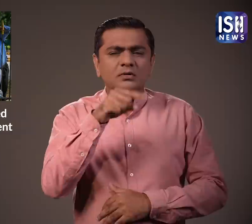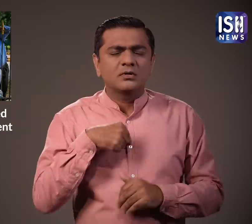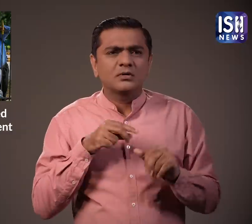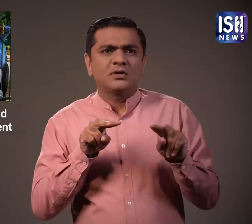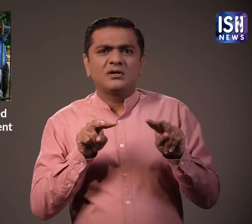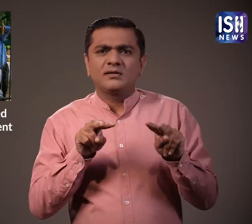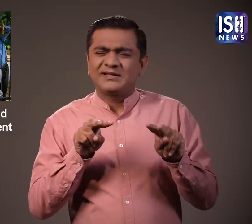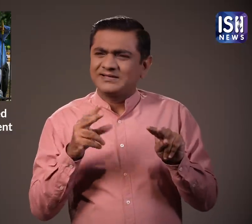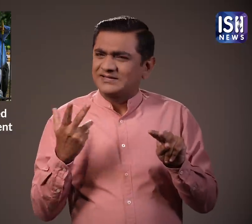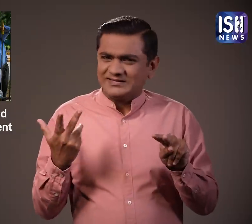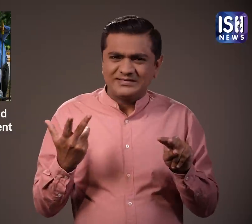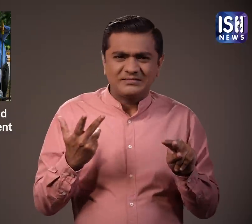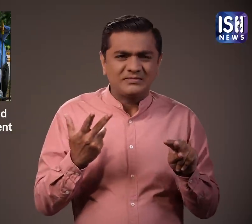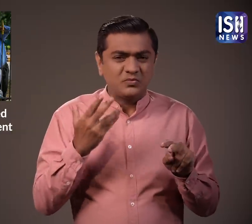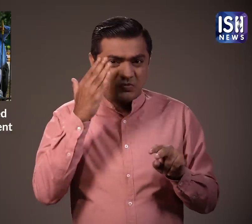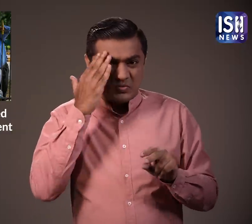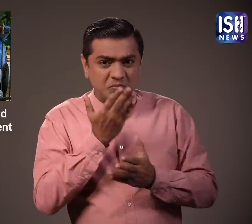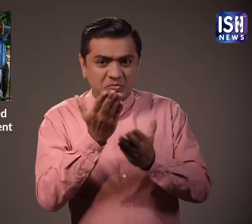हाला कि यहां कुछ बहुत ही अजीब है